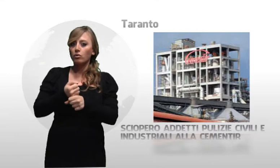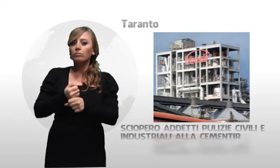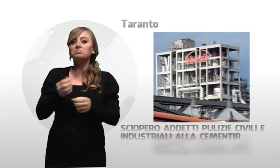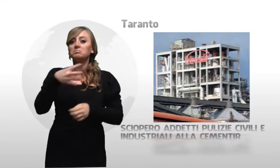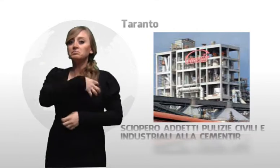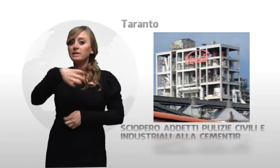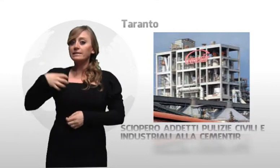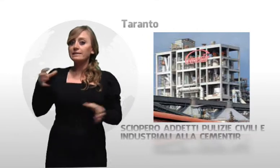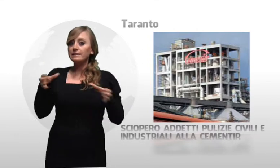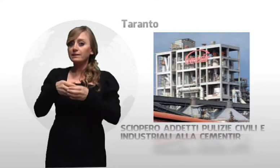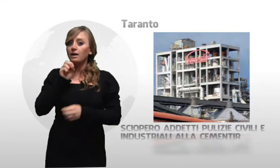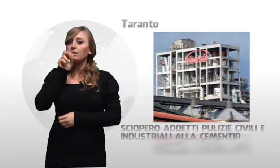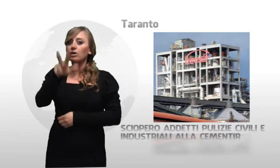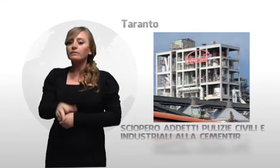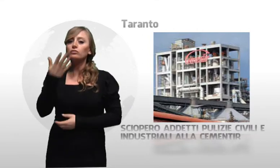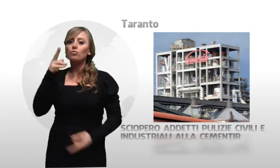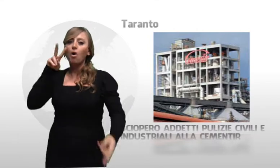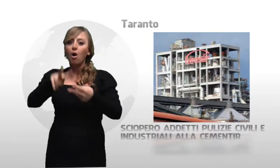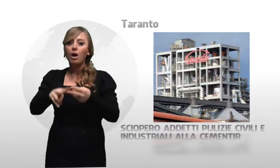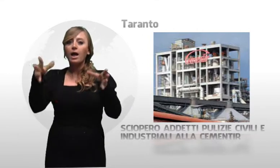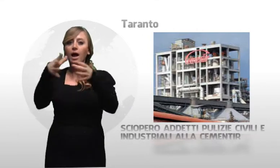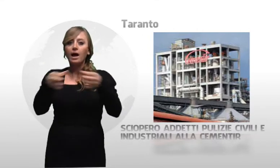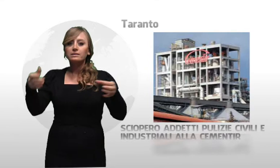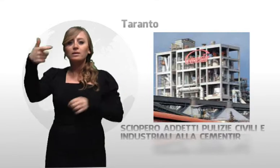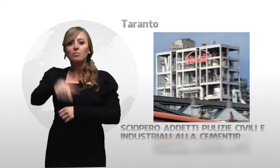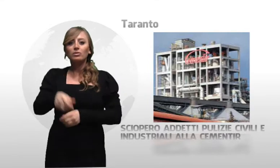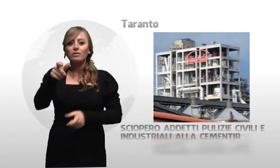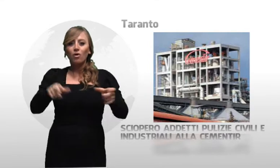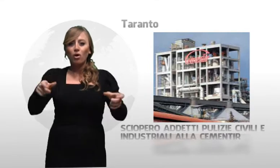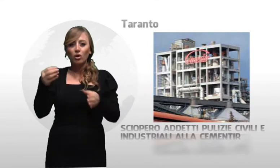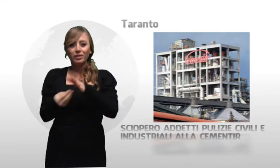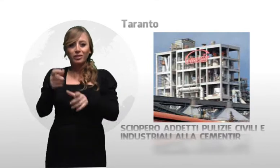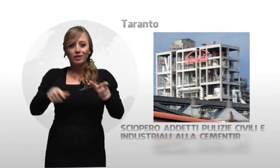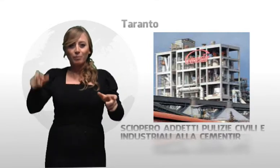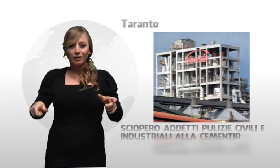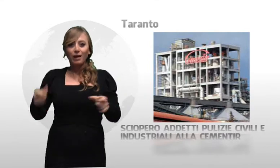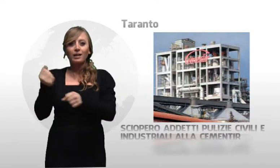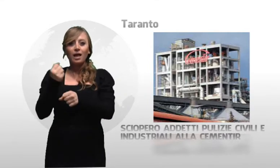trentennale occupazione dei dipendenti nello stabilimento senza ricevere esito positivo.